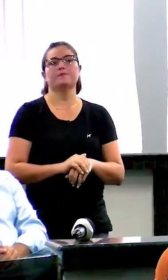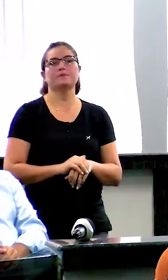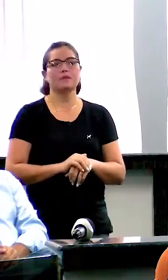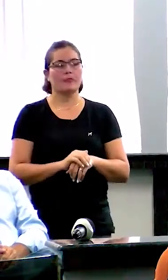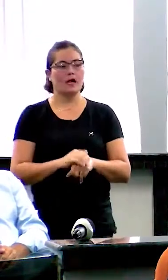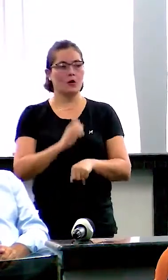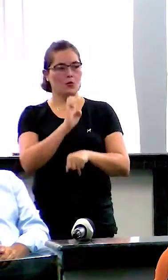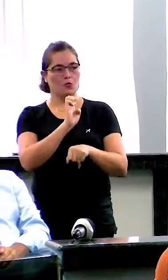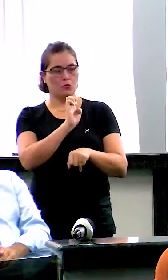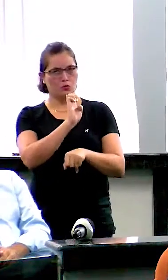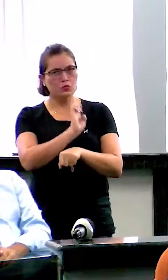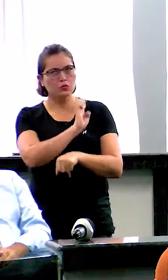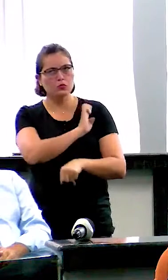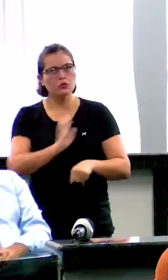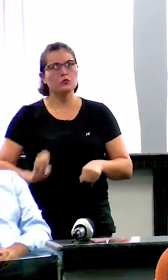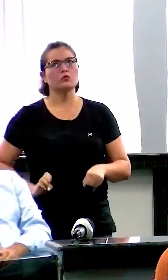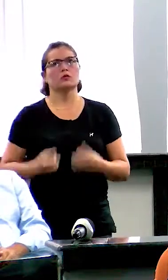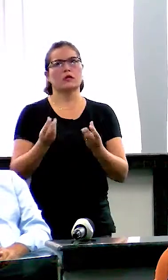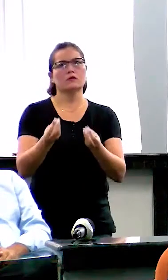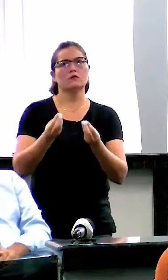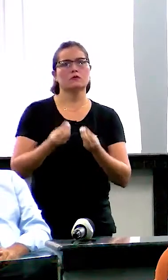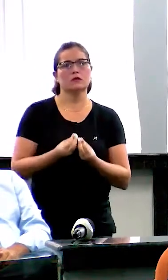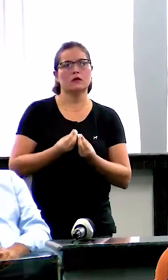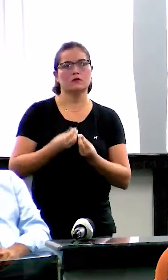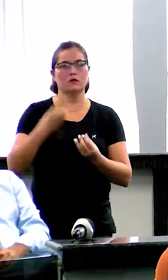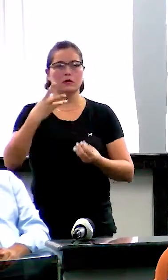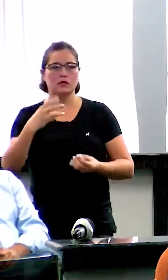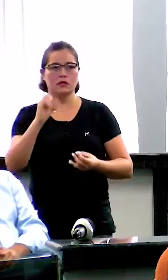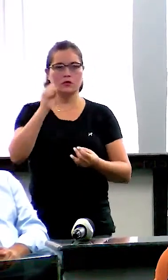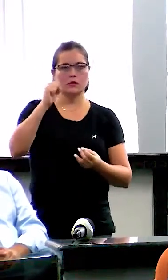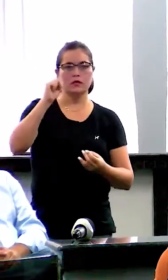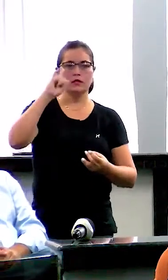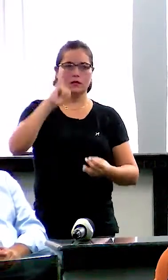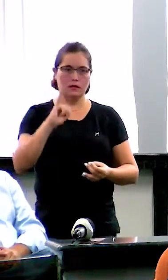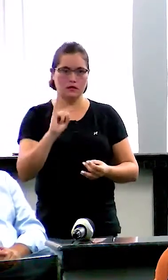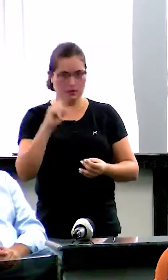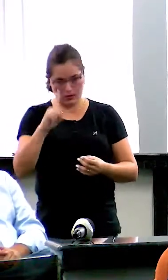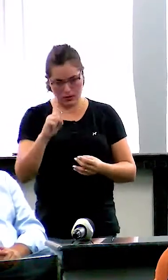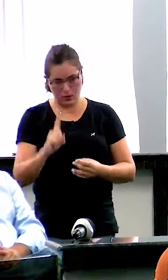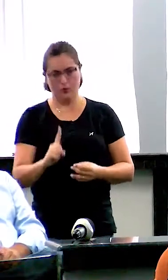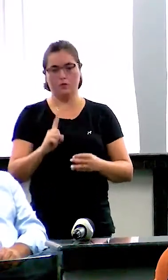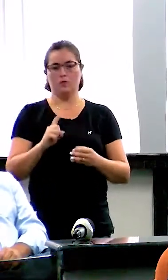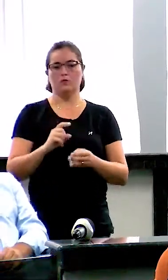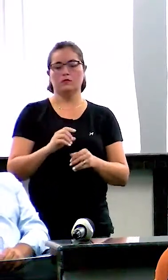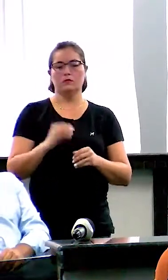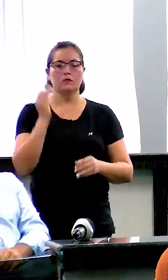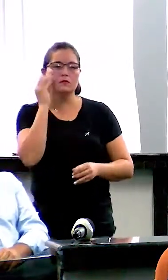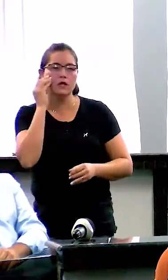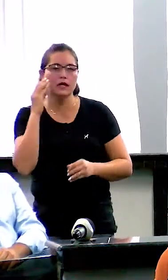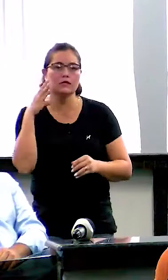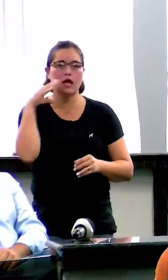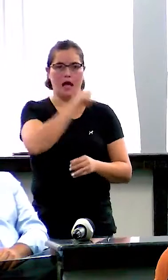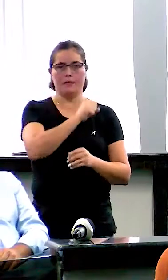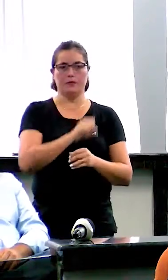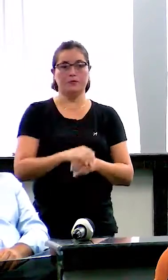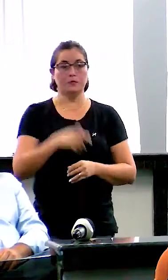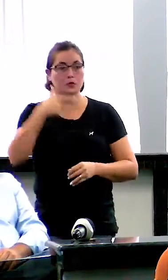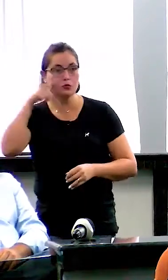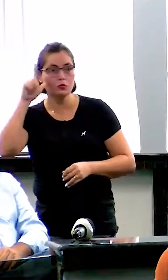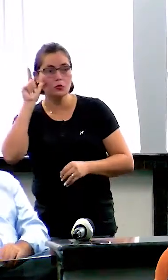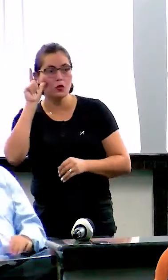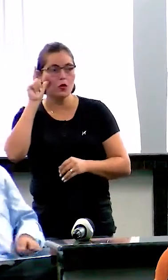forneceu 881 testes rápidos. Desses 881, ontem nós